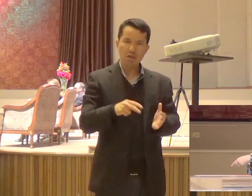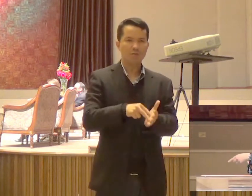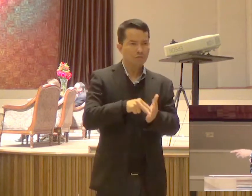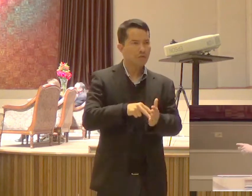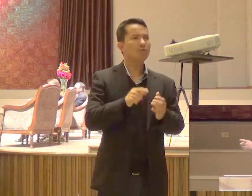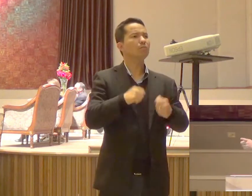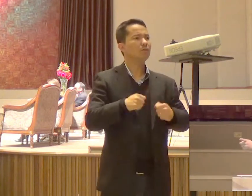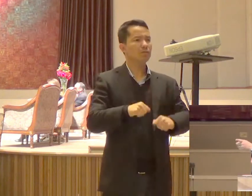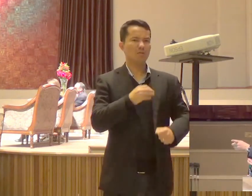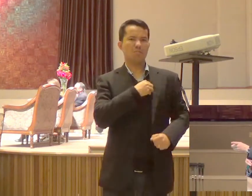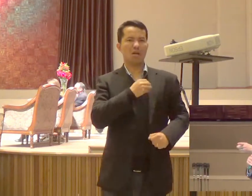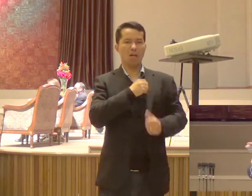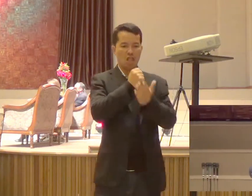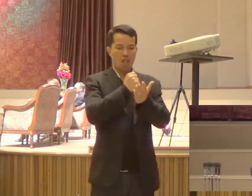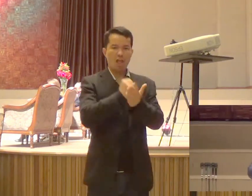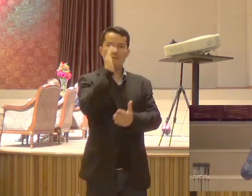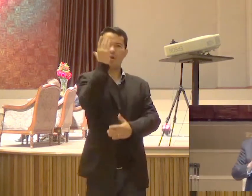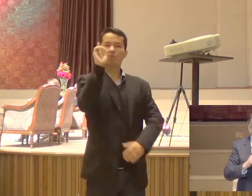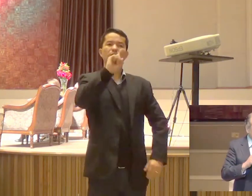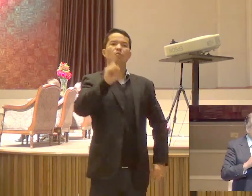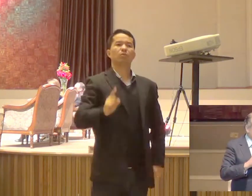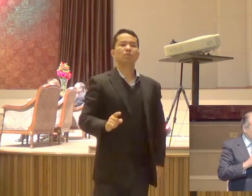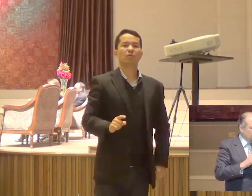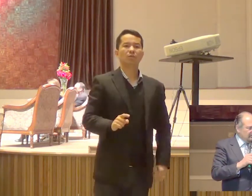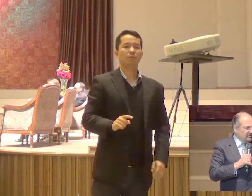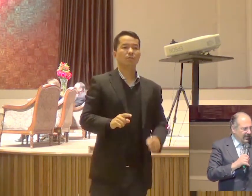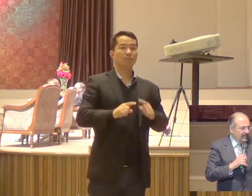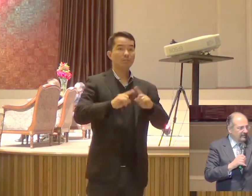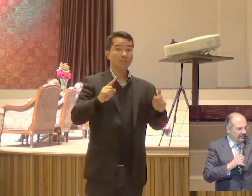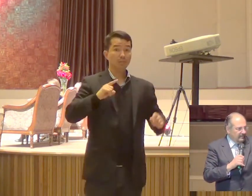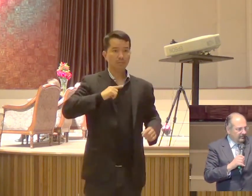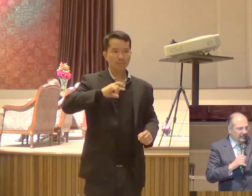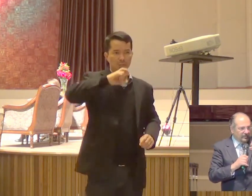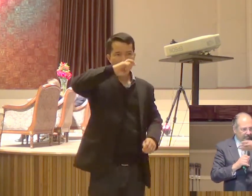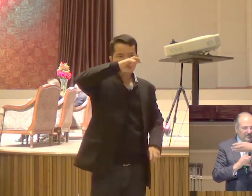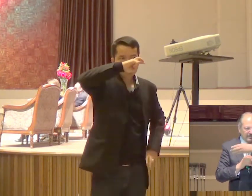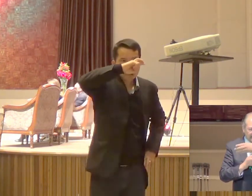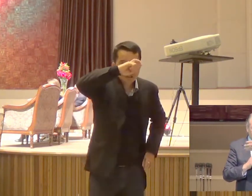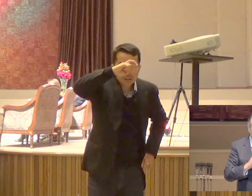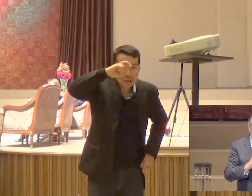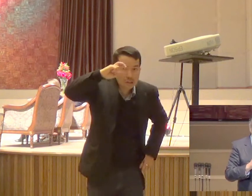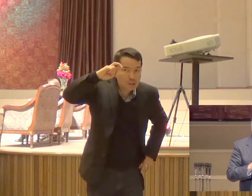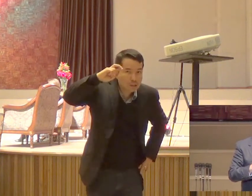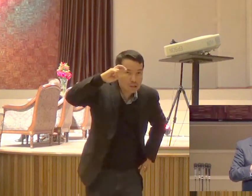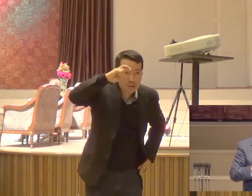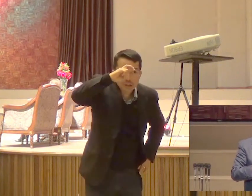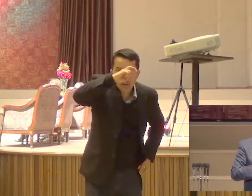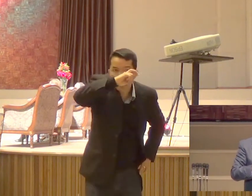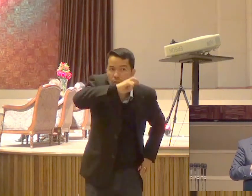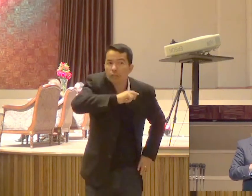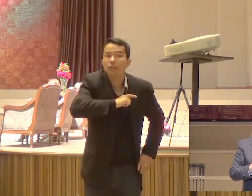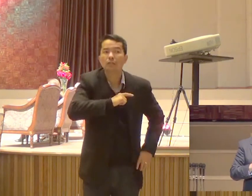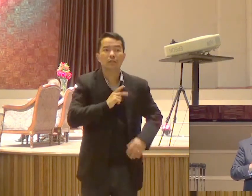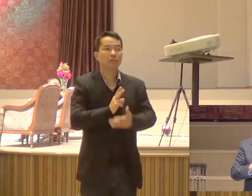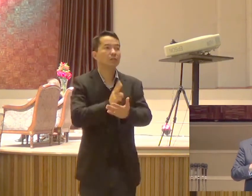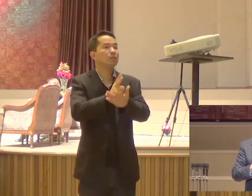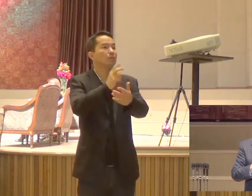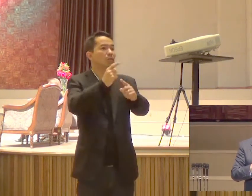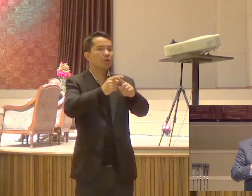E eles ficam espiando Assim como aqui Existe isso Falando no Brasil Acontece todo dia isso Alguém fica espiando Onde